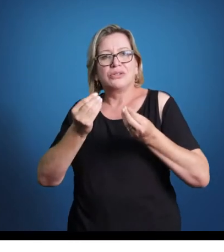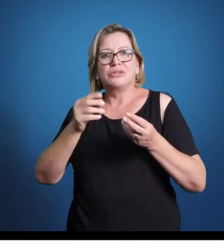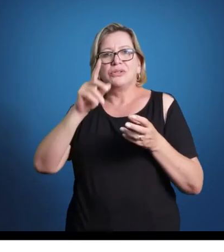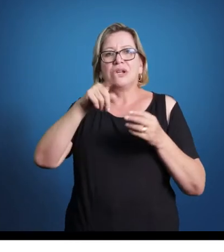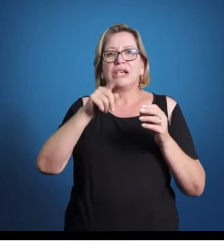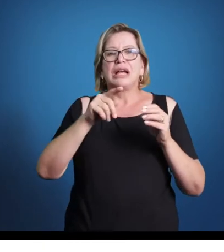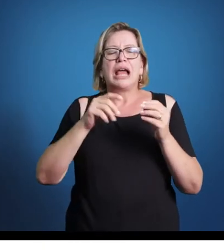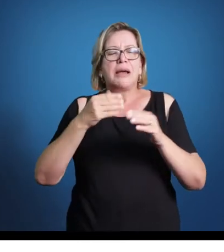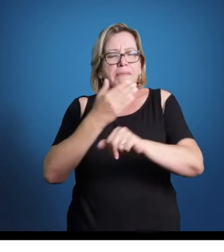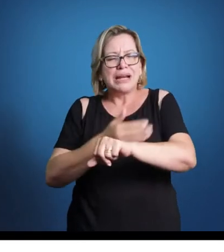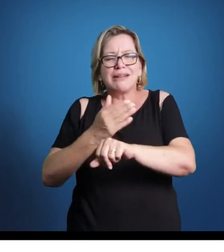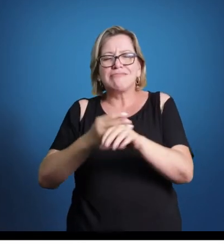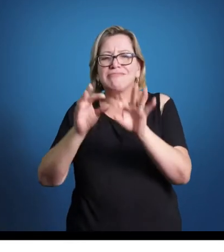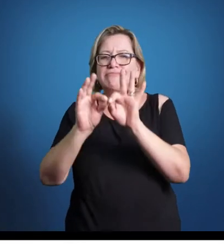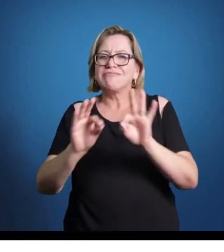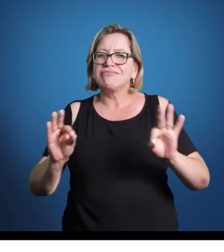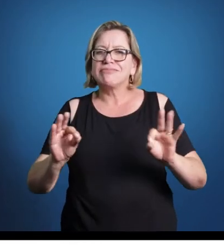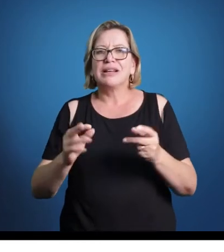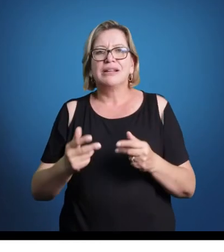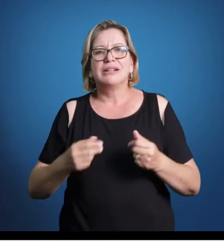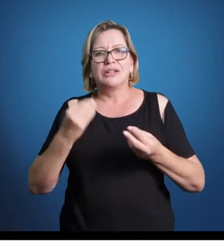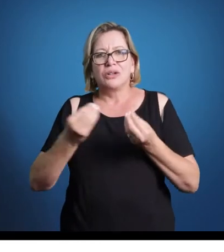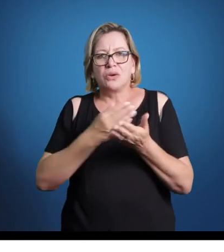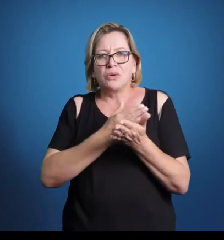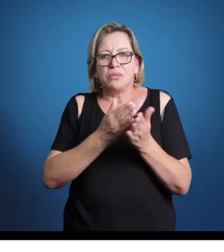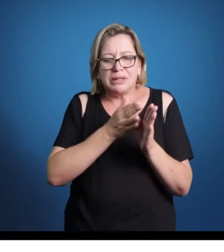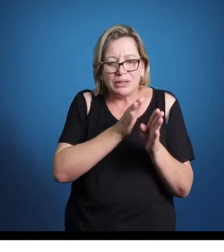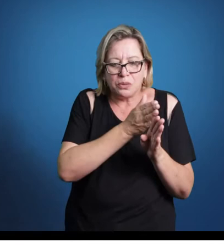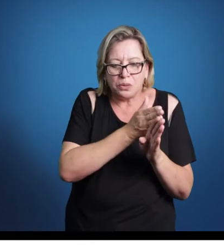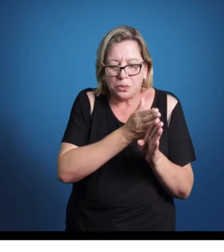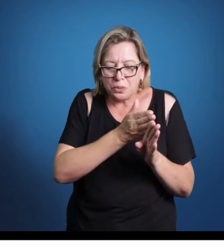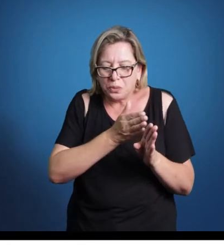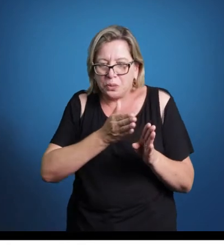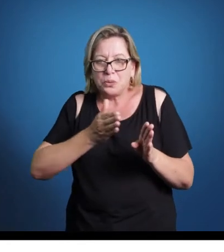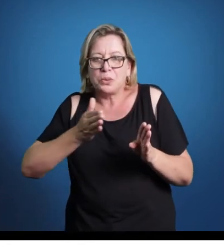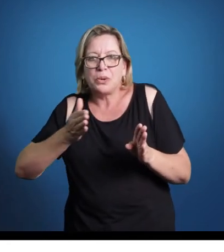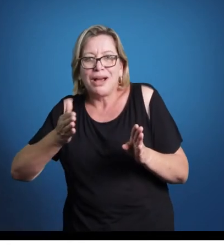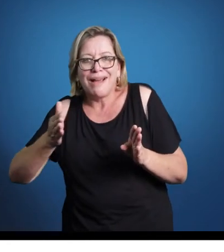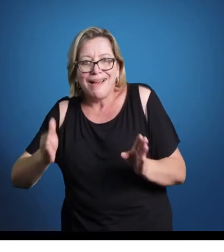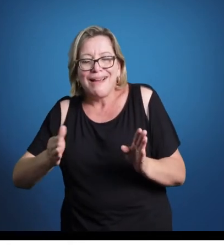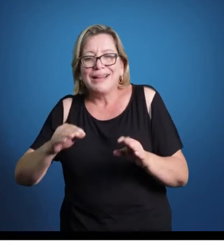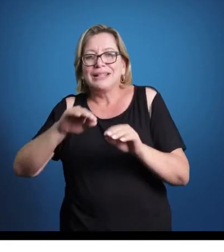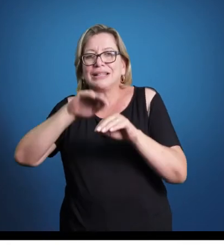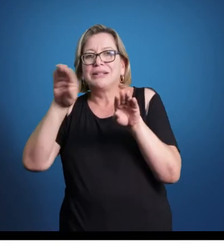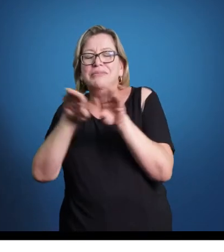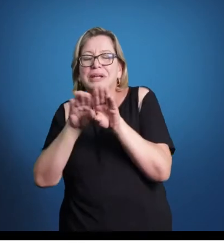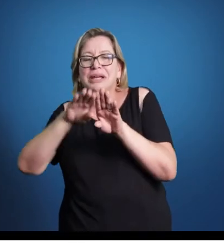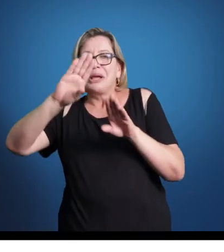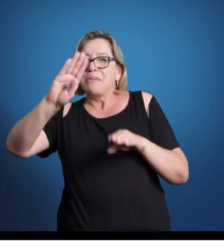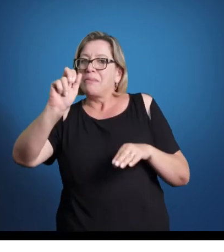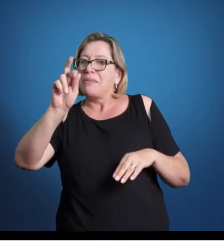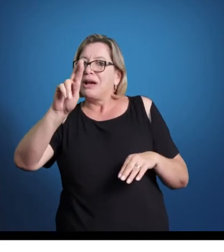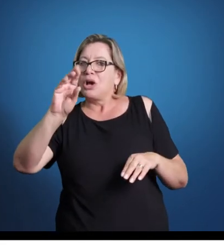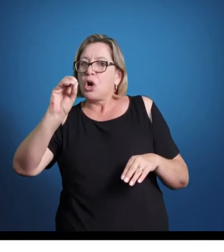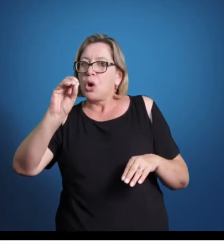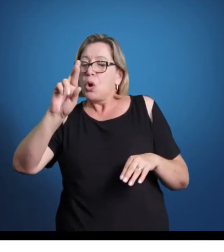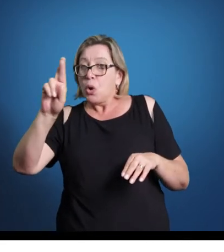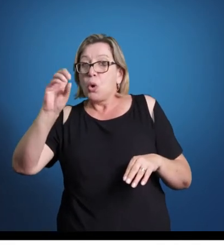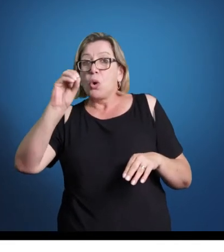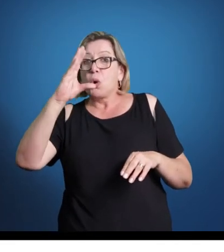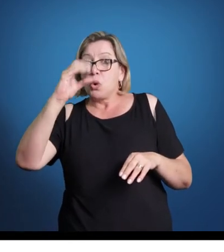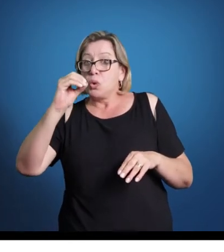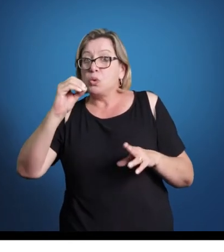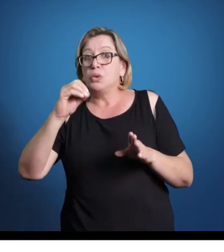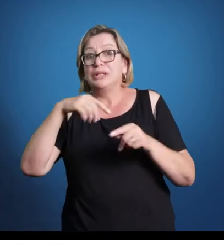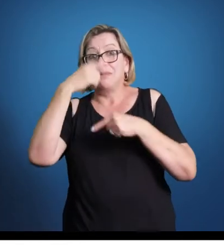prática comum, todo esse período que vai desde o Renascimento, passando pela música barroca, chegando ao classicismo e depois do romantismo, é um